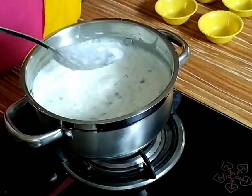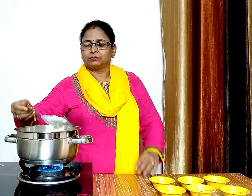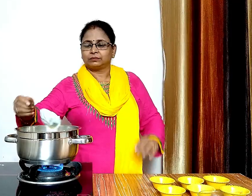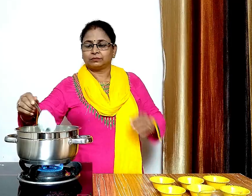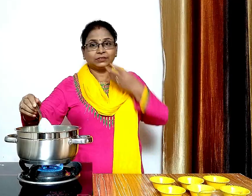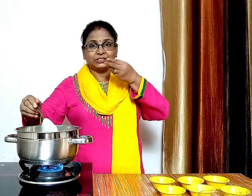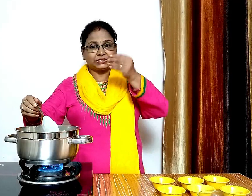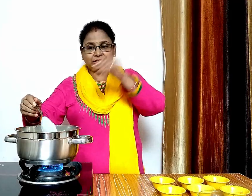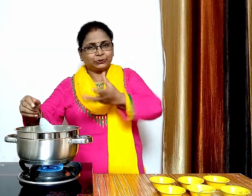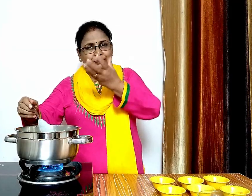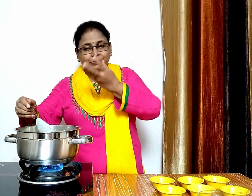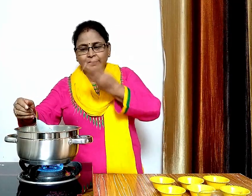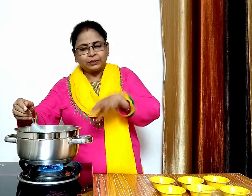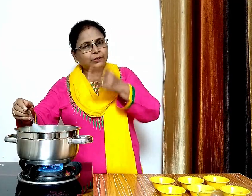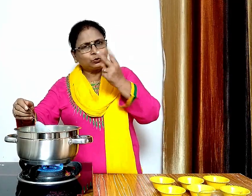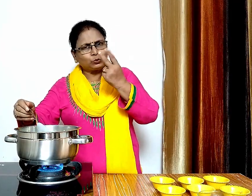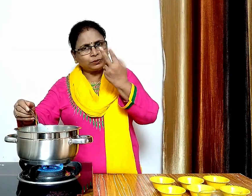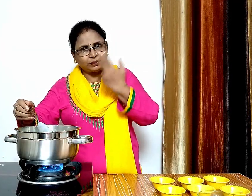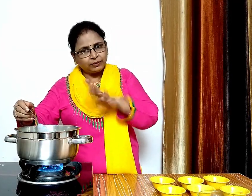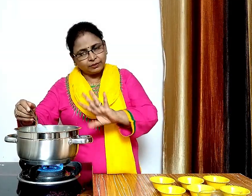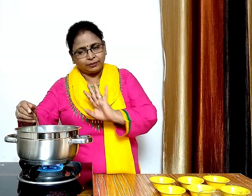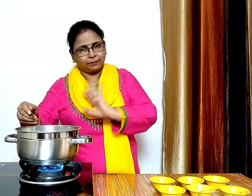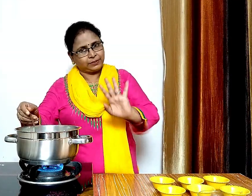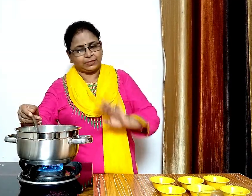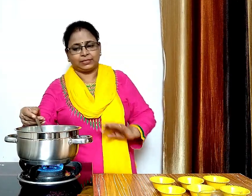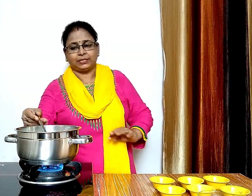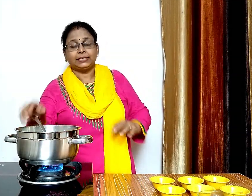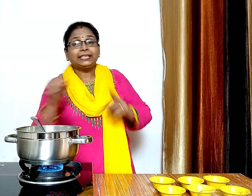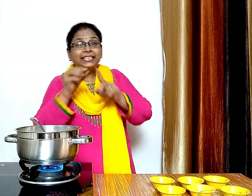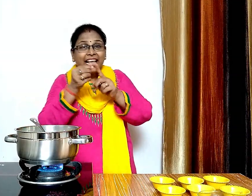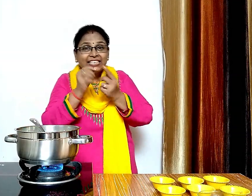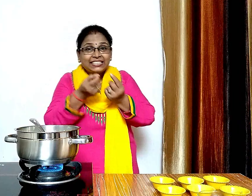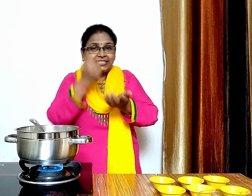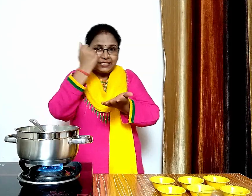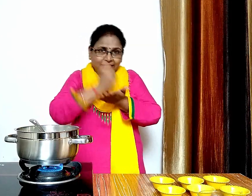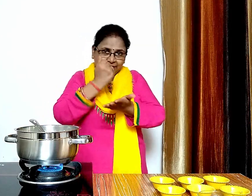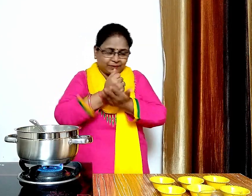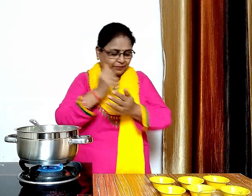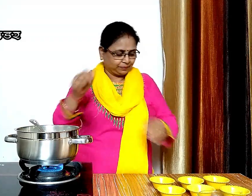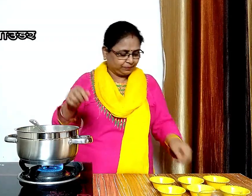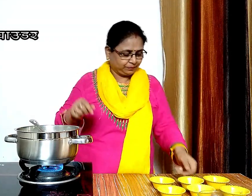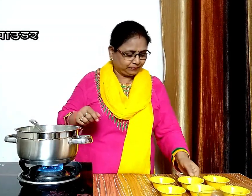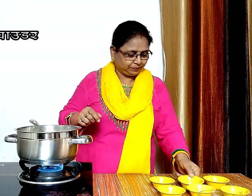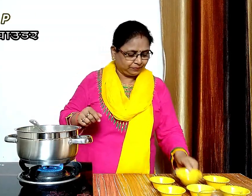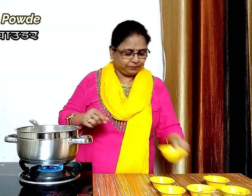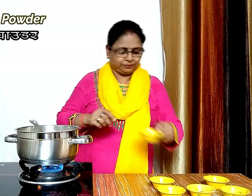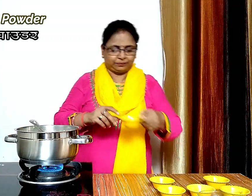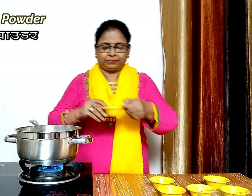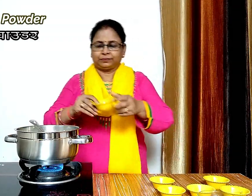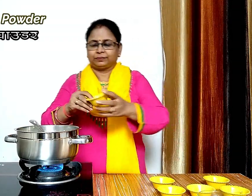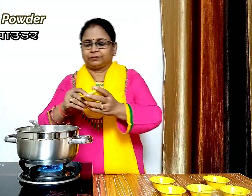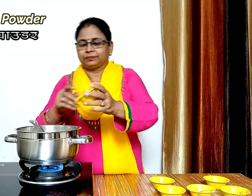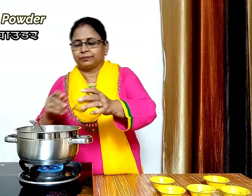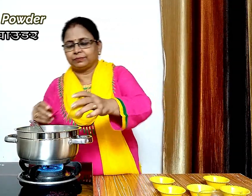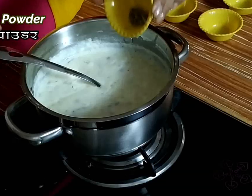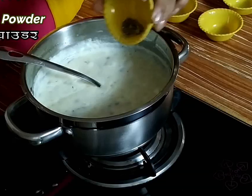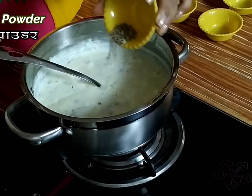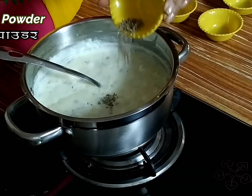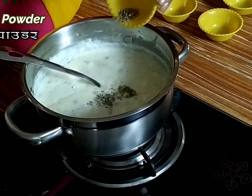देखिए दो मिनट हो चुकी है और ये उबल चुका है अब इसमें एक चमच लाइशी पाउडर डालेंगे और मिला